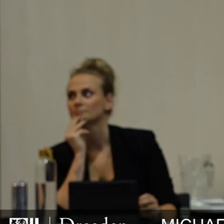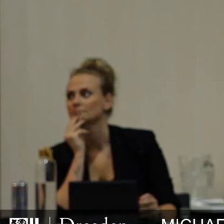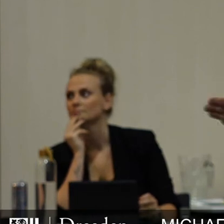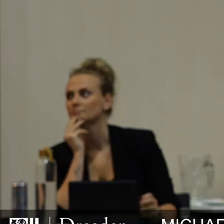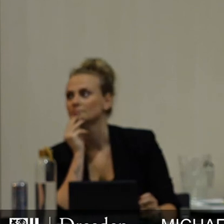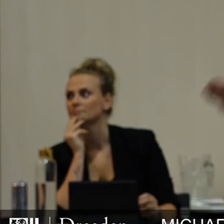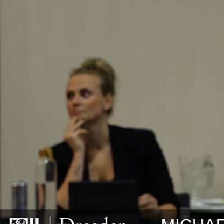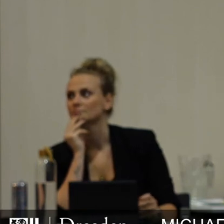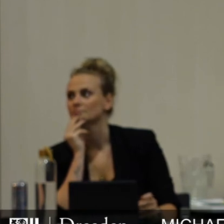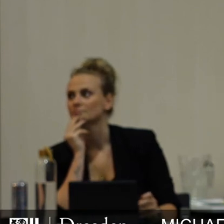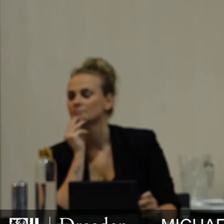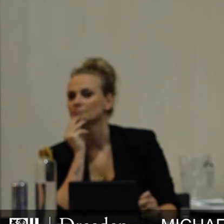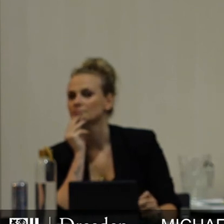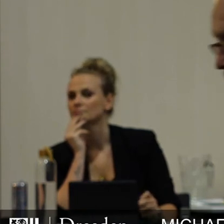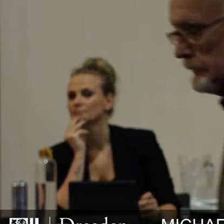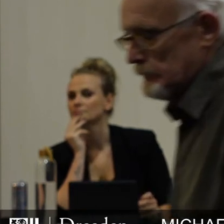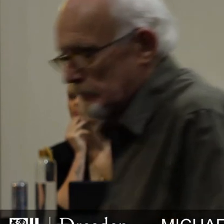das nicht mehr ertragen müssen. Danke.